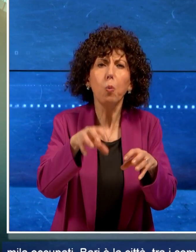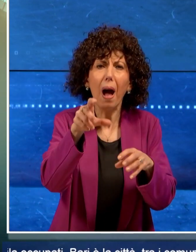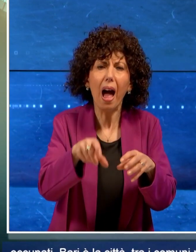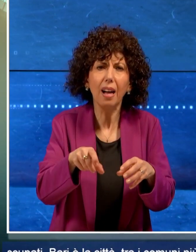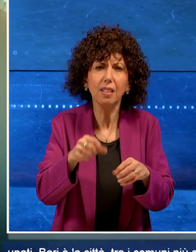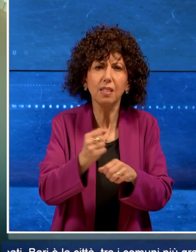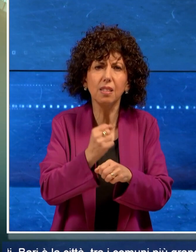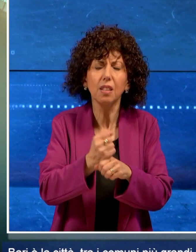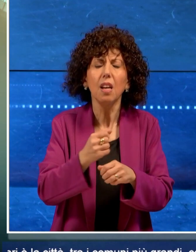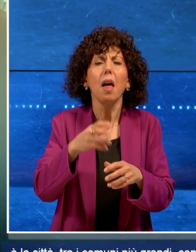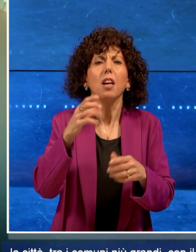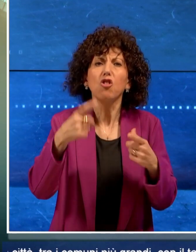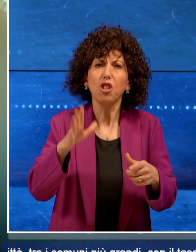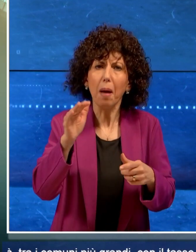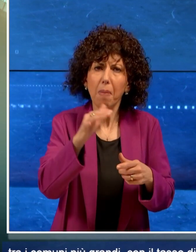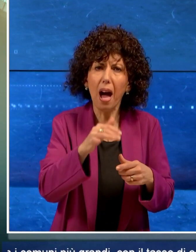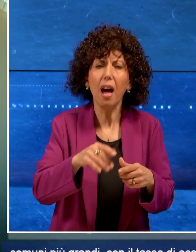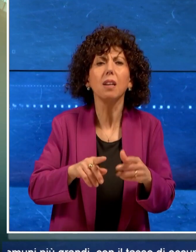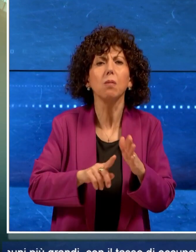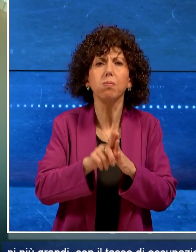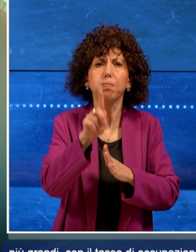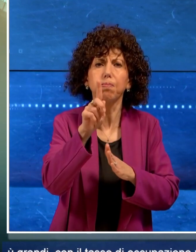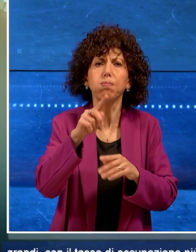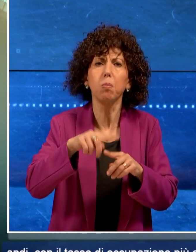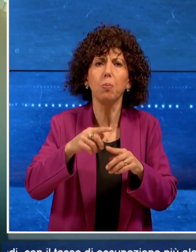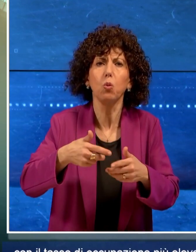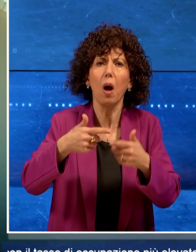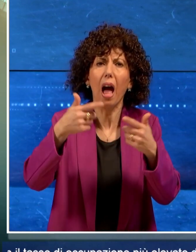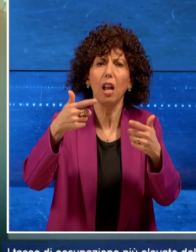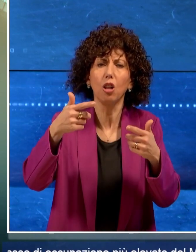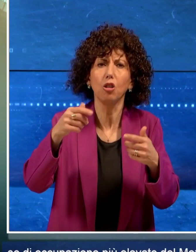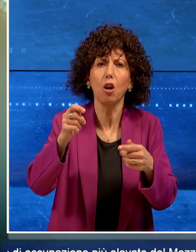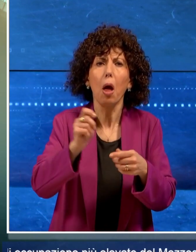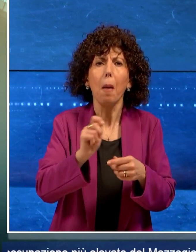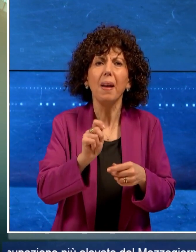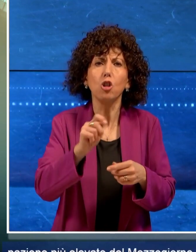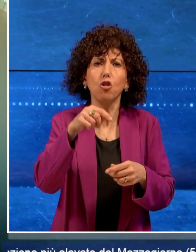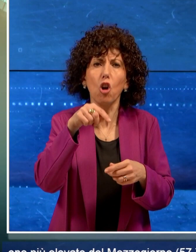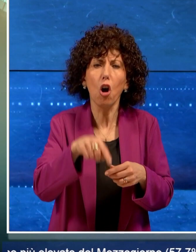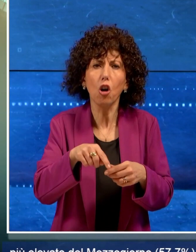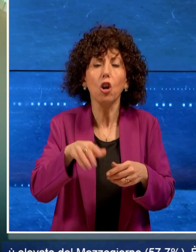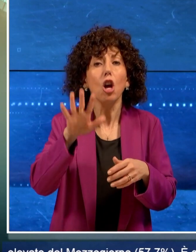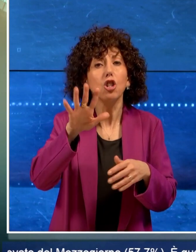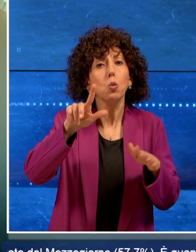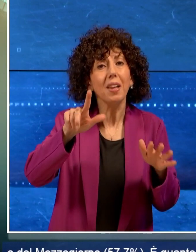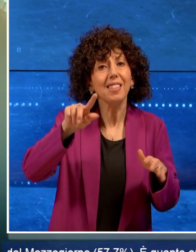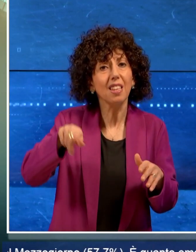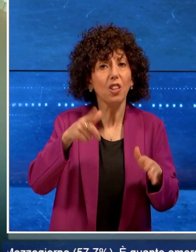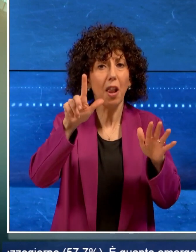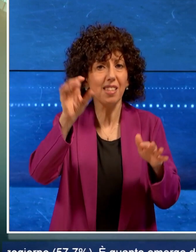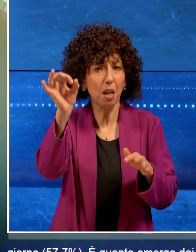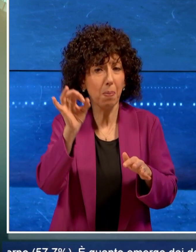tasso di occupazione più elevato del mezzogiorno 57,7%